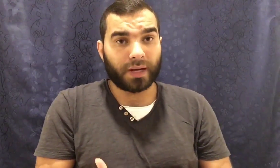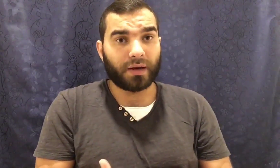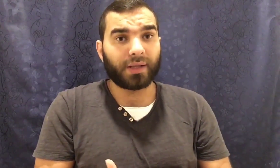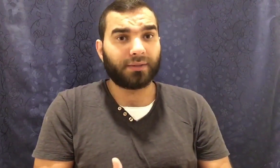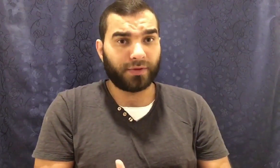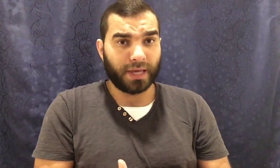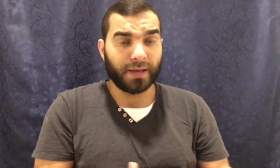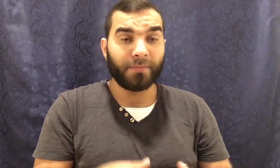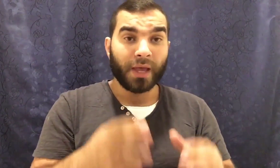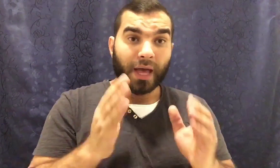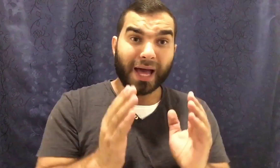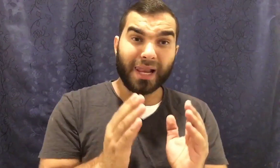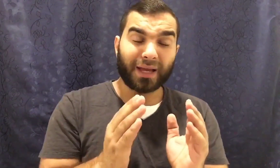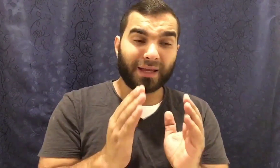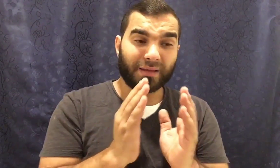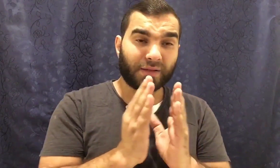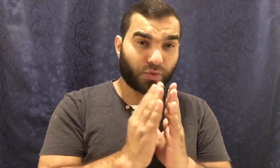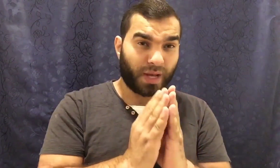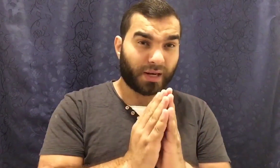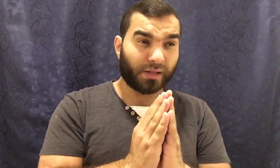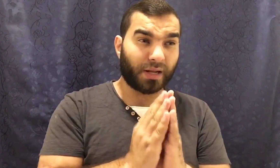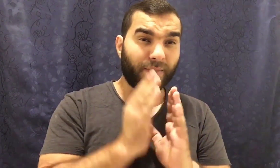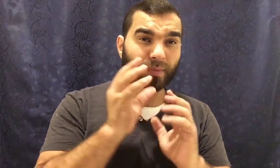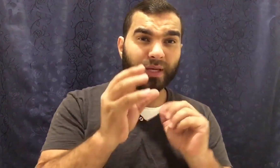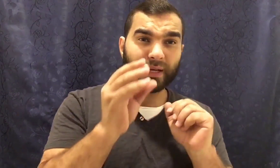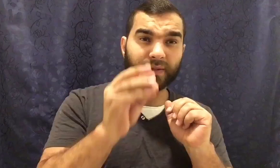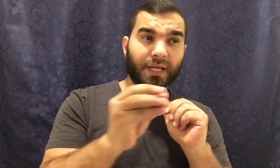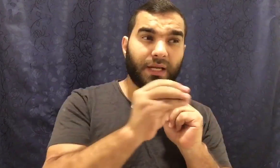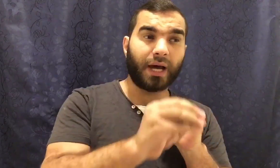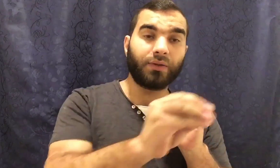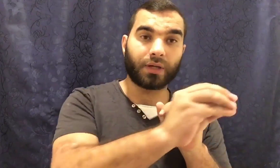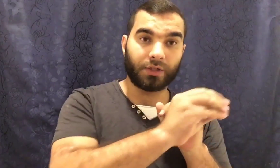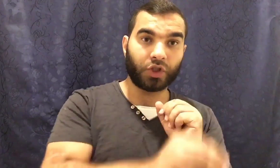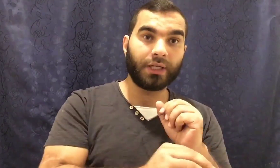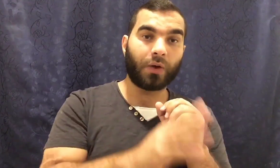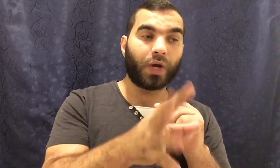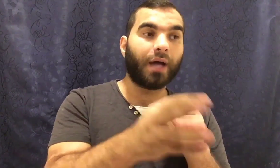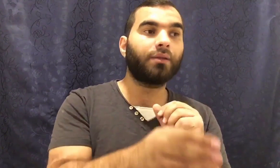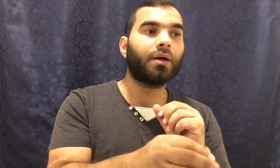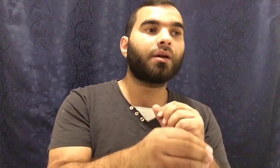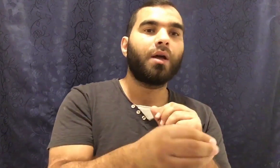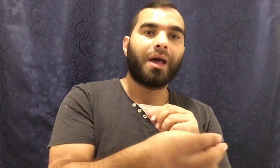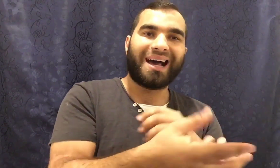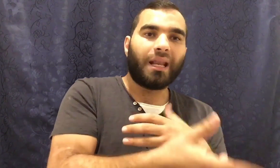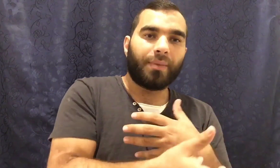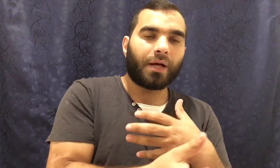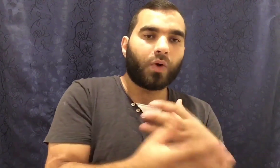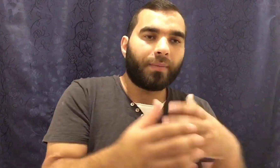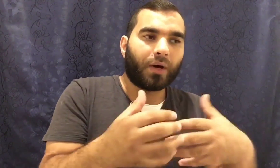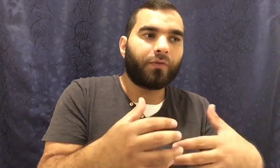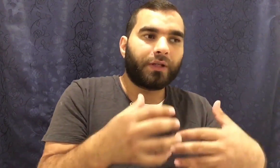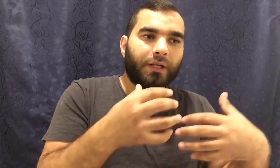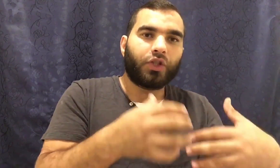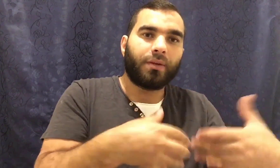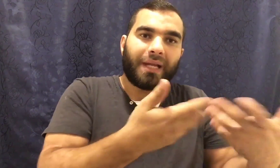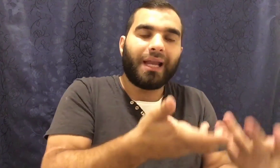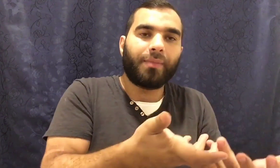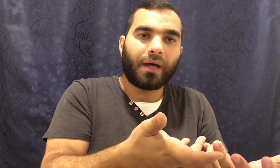انا قرأت فيها قالك ان سبحان الله لما بيجي الانسان يحضر الجن او يحضر عالم الارواح معروف ان الجن من عالم